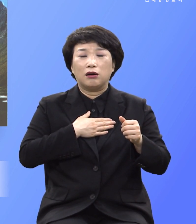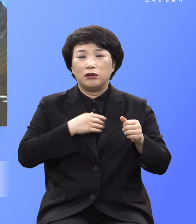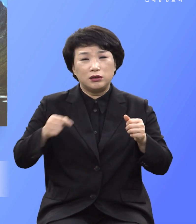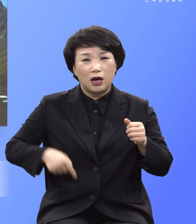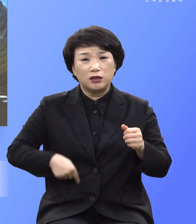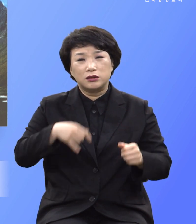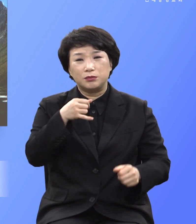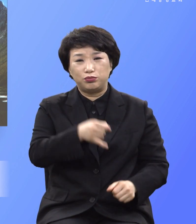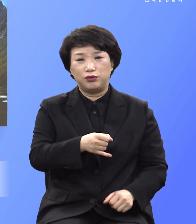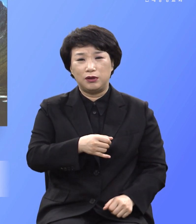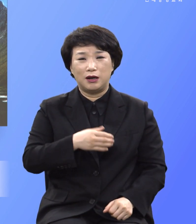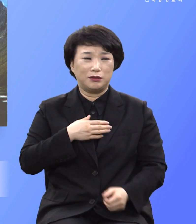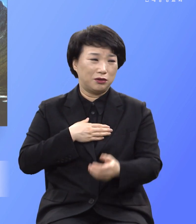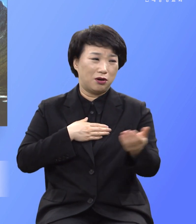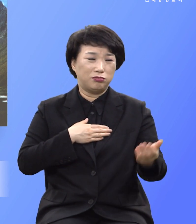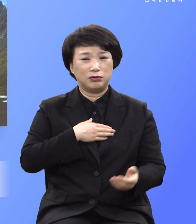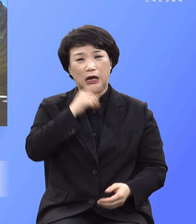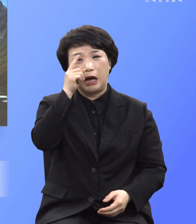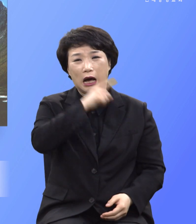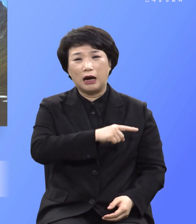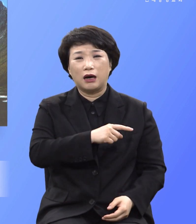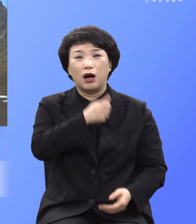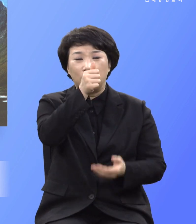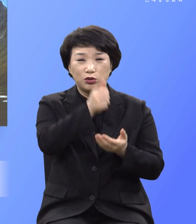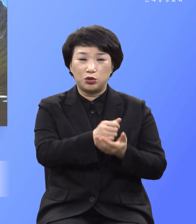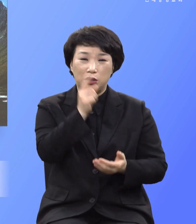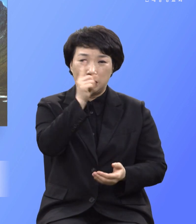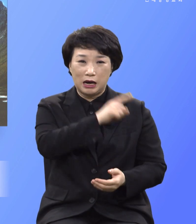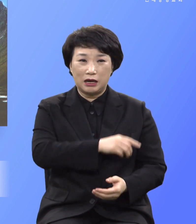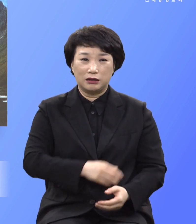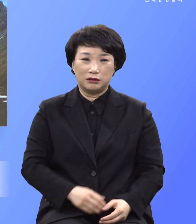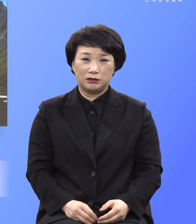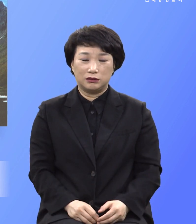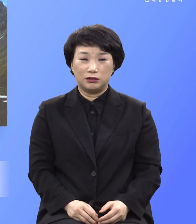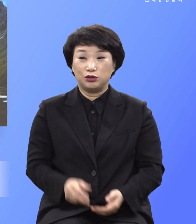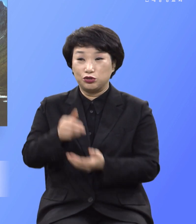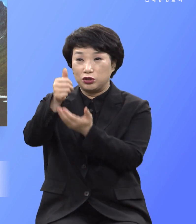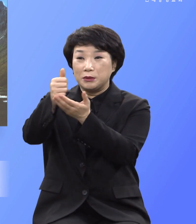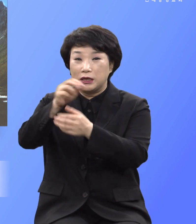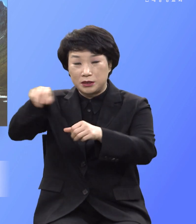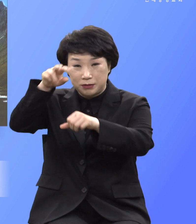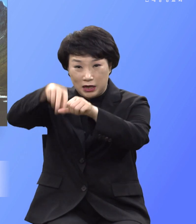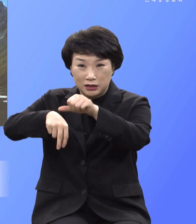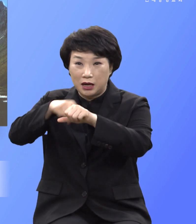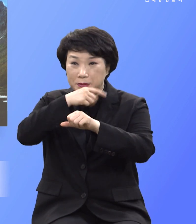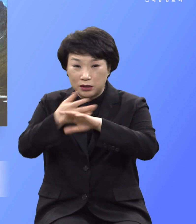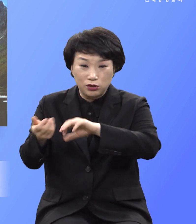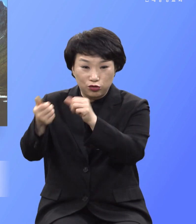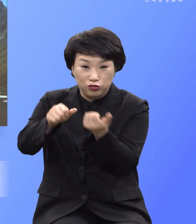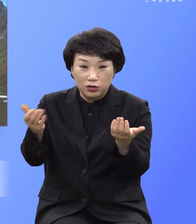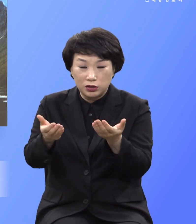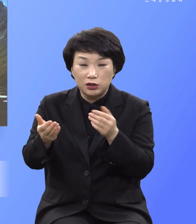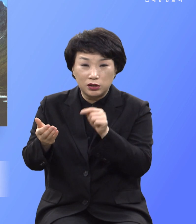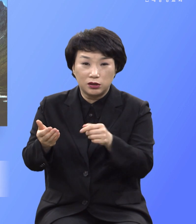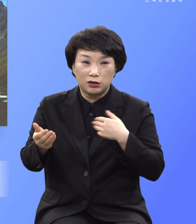없는 무정한 죄악인 것이오 주님의 십자가에서 피 흘리신 사건과 아무